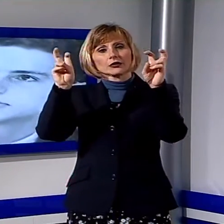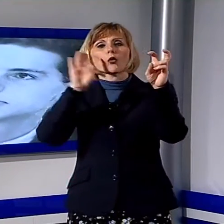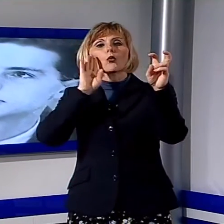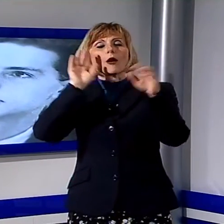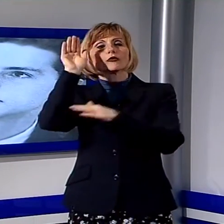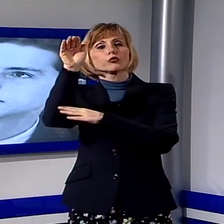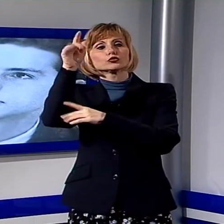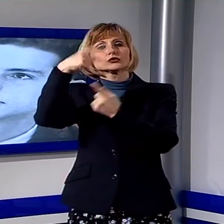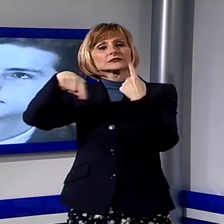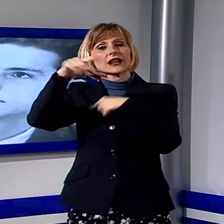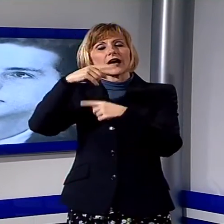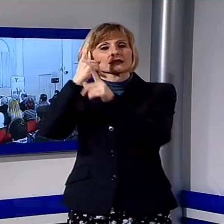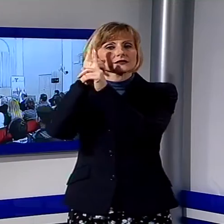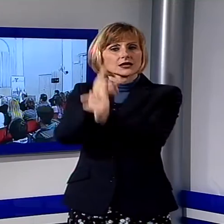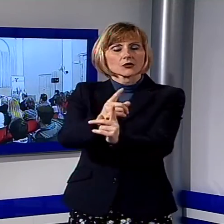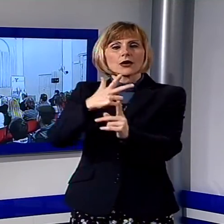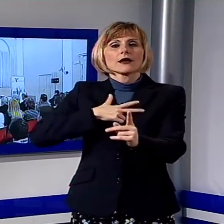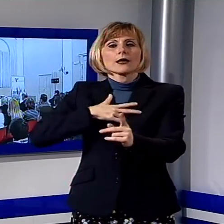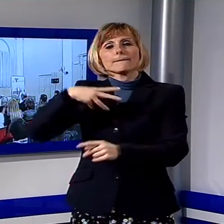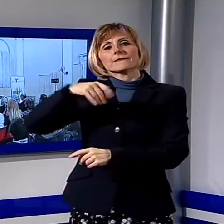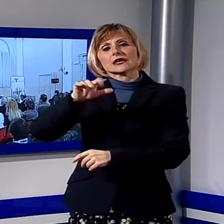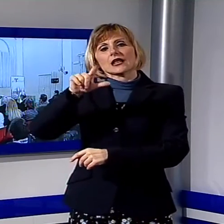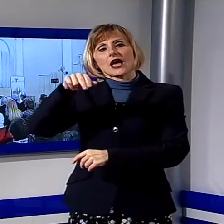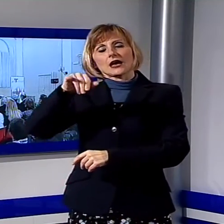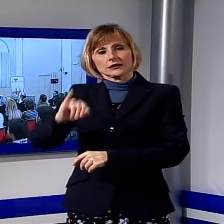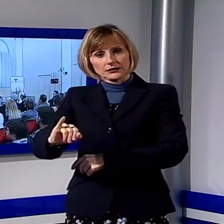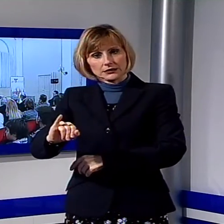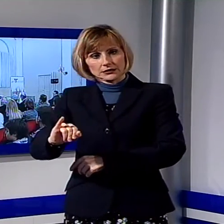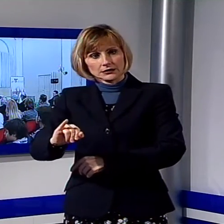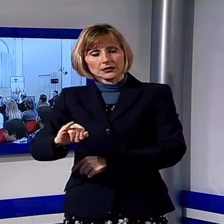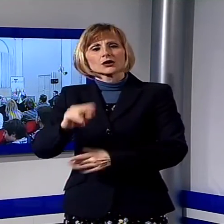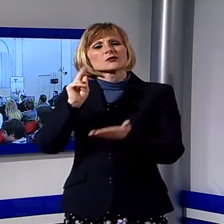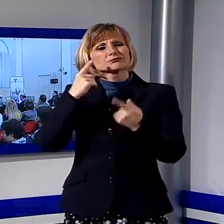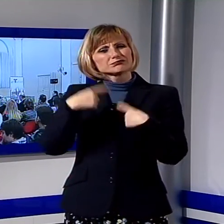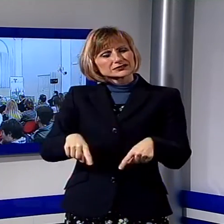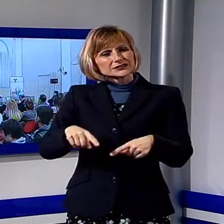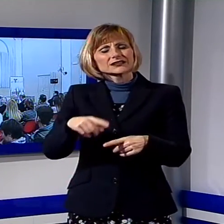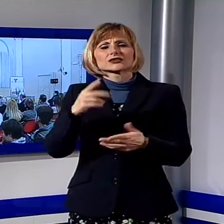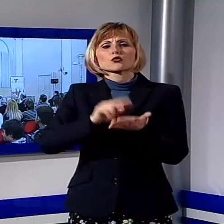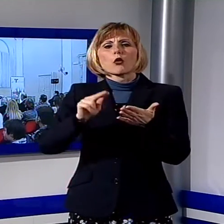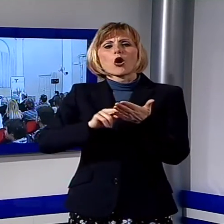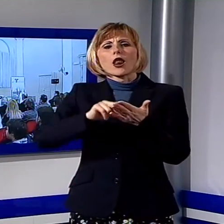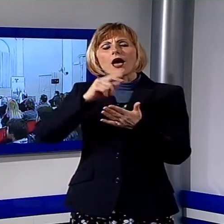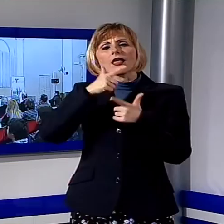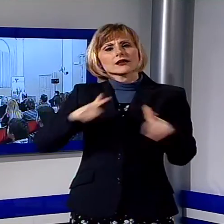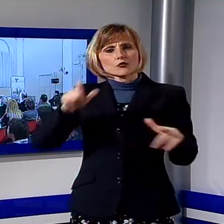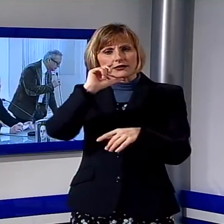strade di Don Lorenzo Milani. La Penny Virton è una scuola di lingua italiana gratuita aperta a tutti che offre un insegnamento